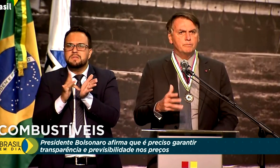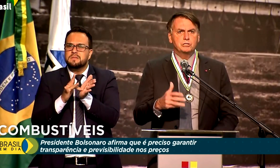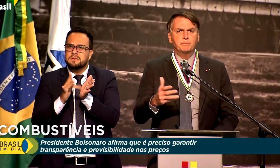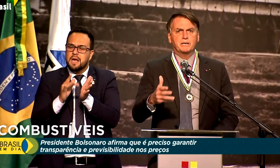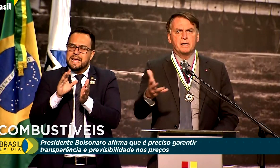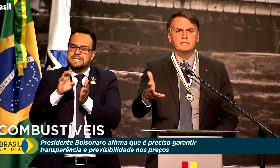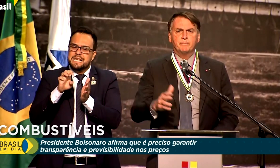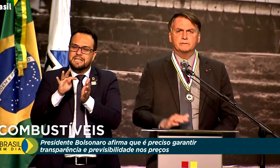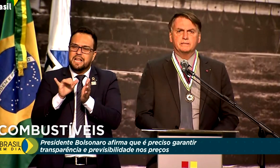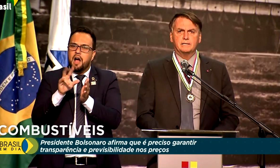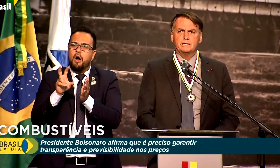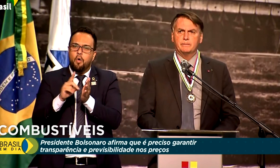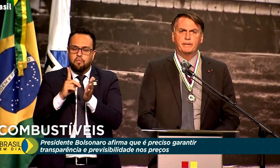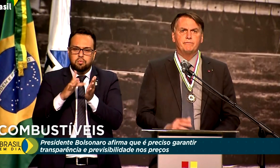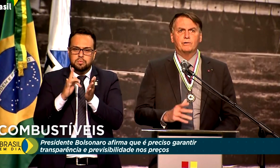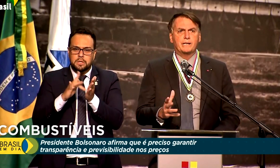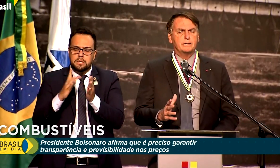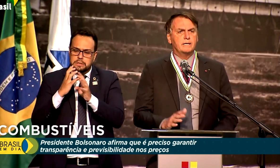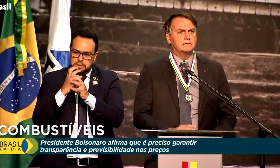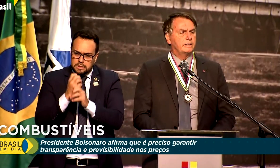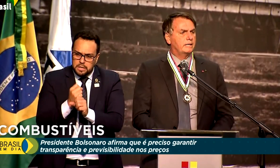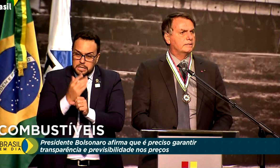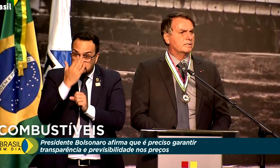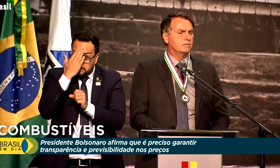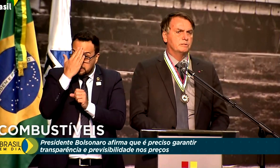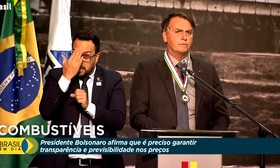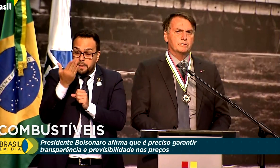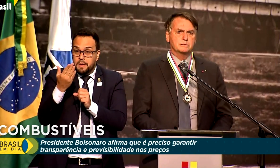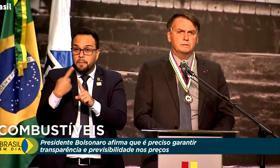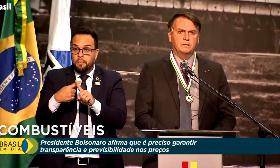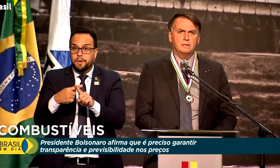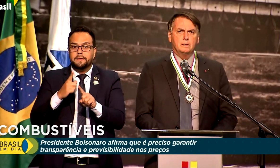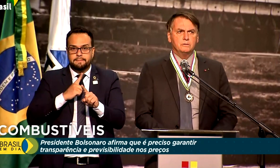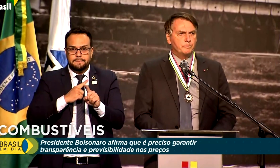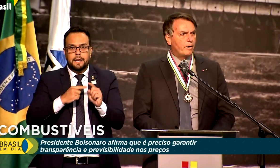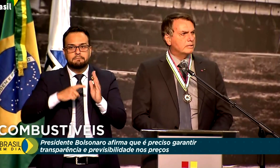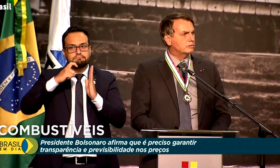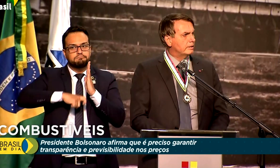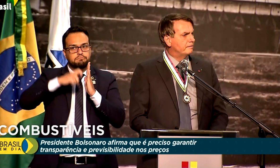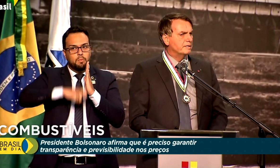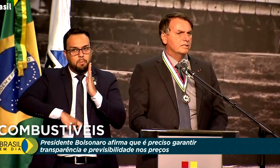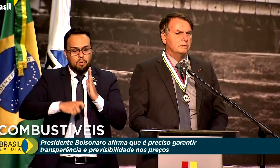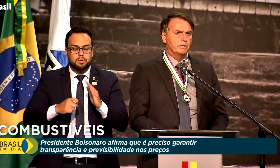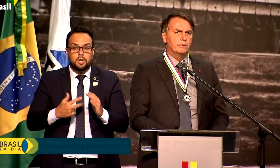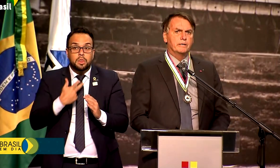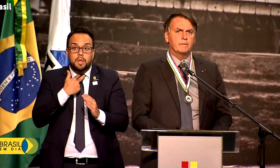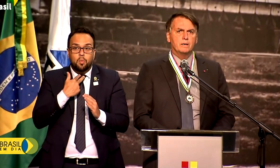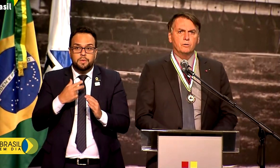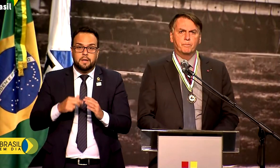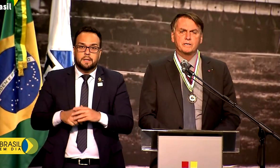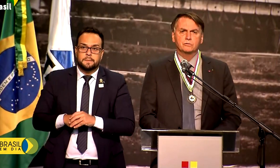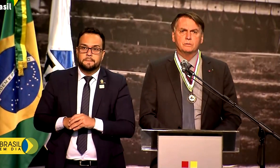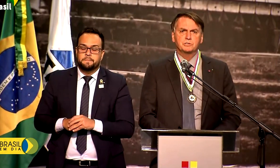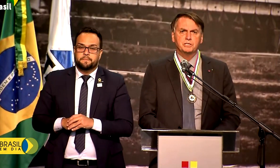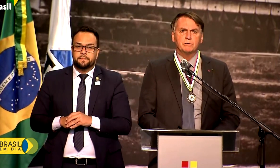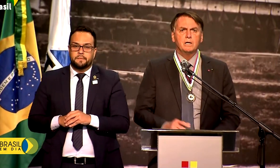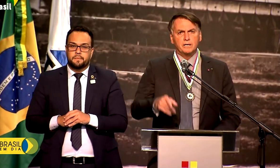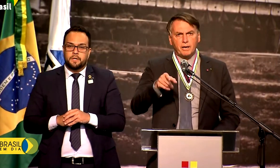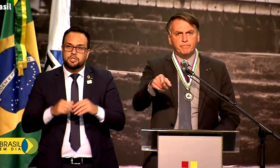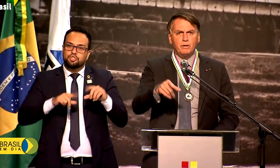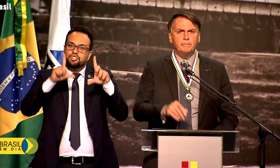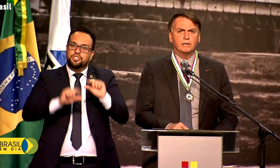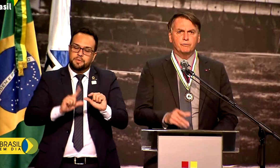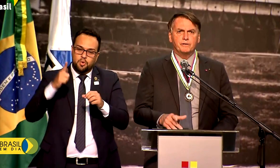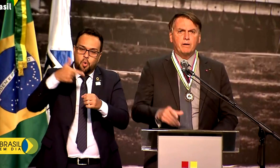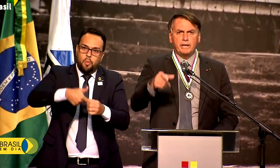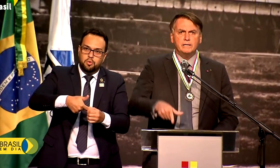centavos serem multiplicados na ponta da linha pela voracidade da arrecadação de imposto. Não pode toda vez que diminui o preço do combustível,